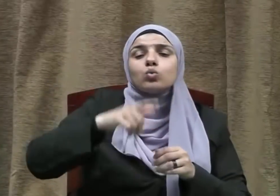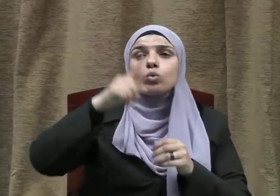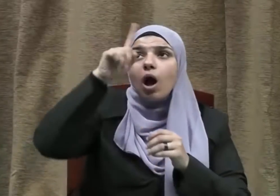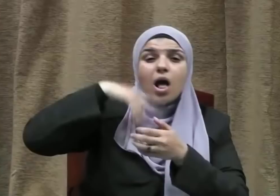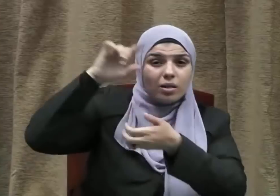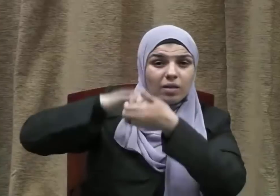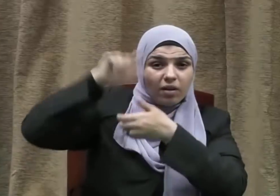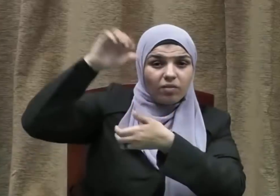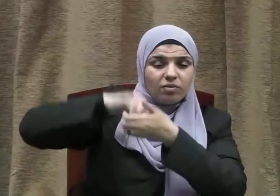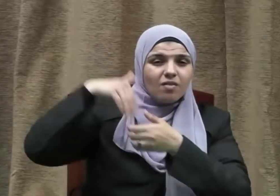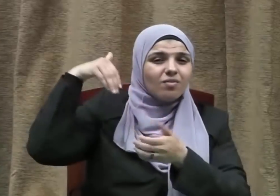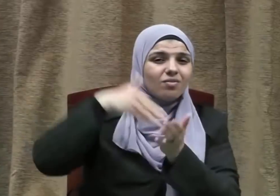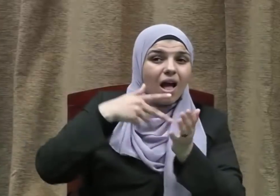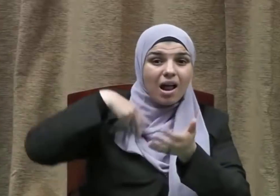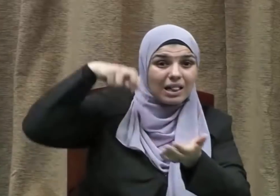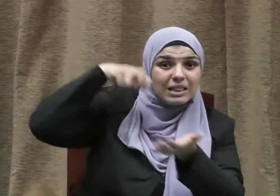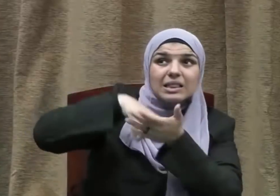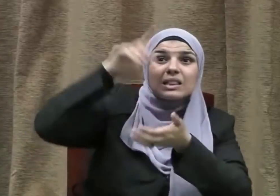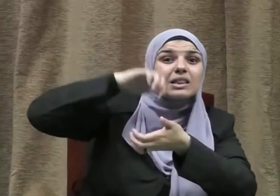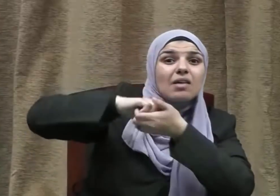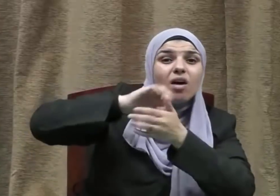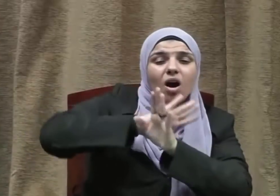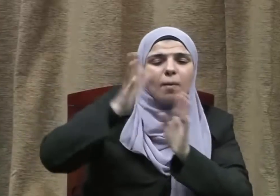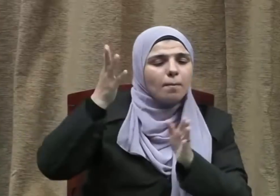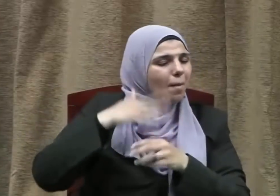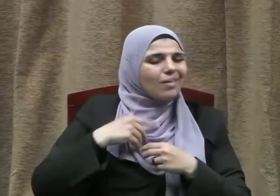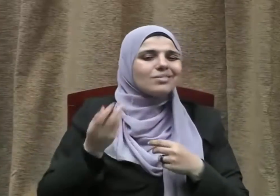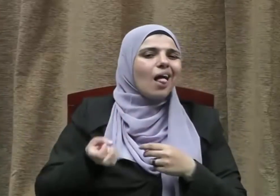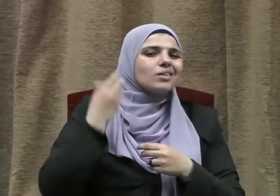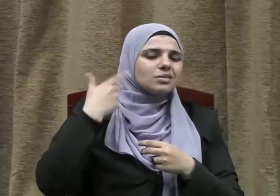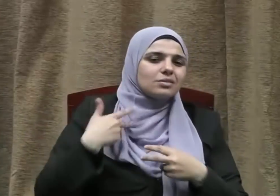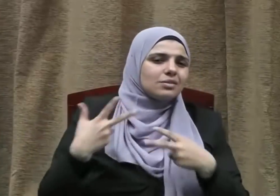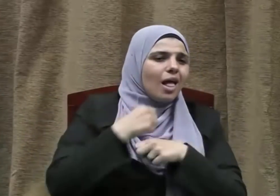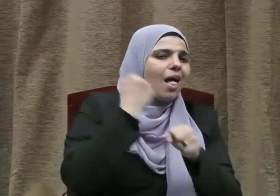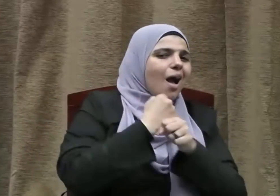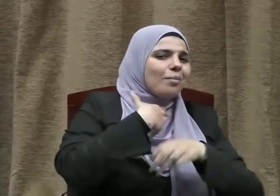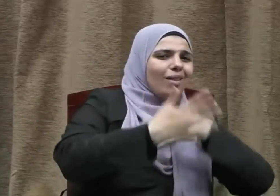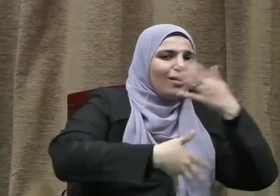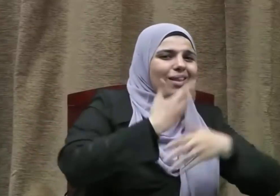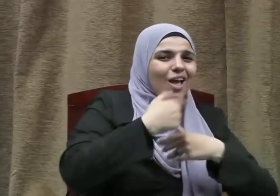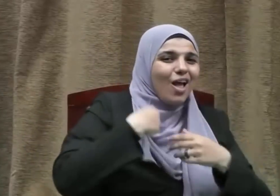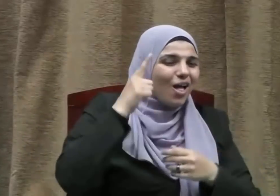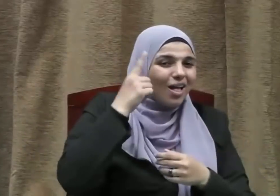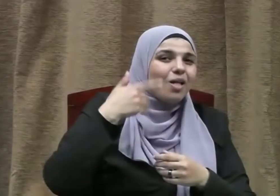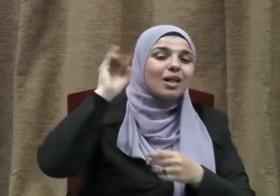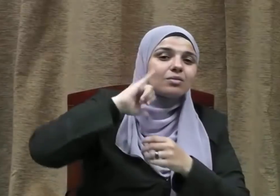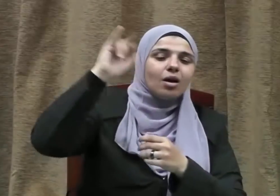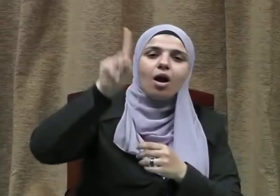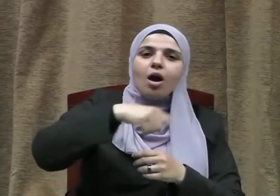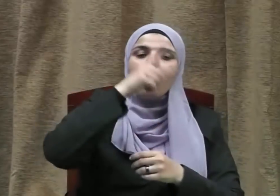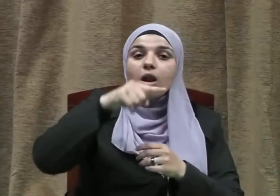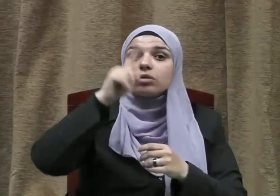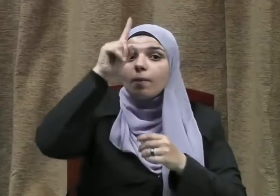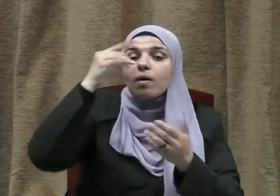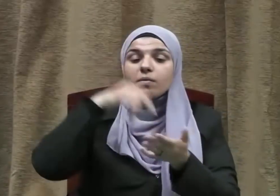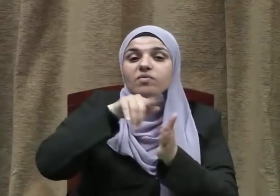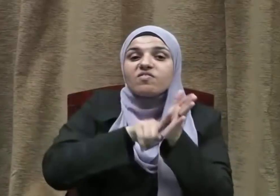ينقضون عهد الله من بعد ميثاقه ويقطعون ما أمر الله به أن